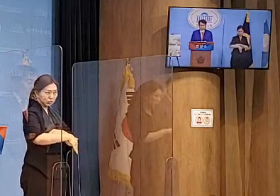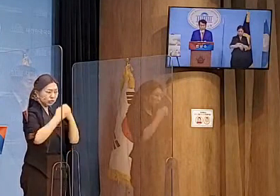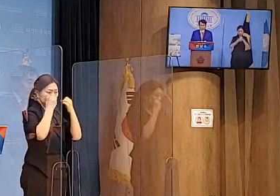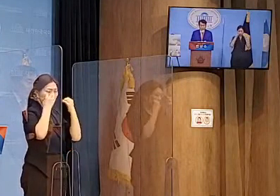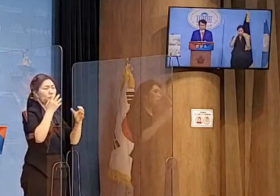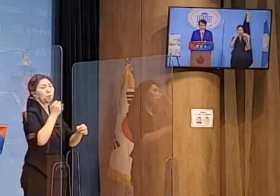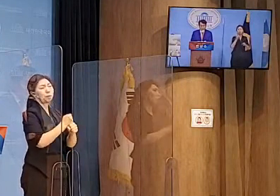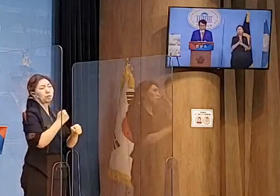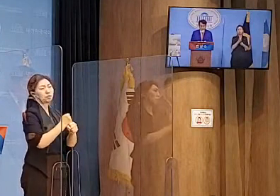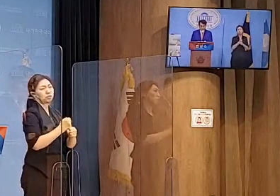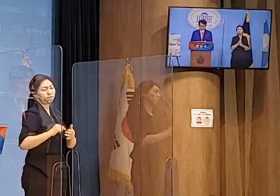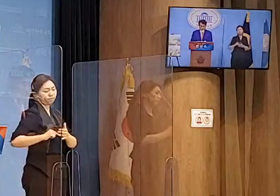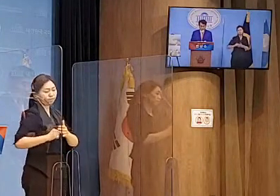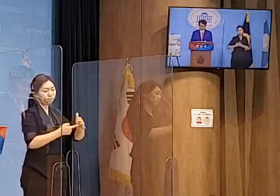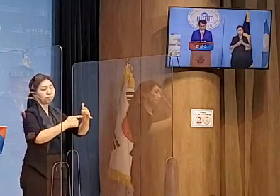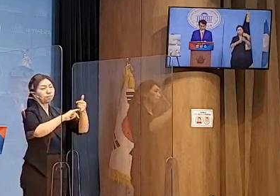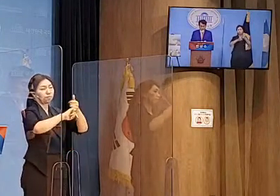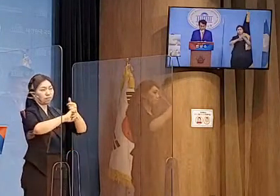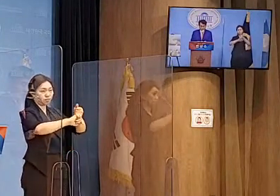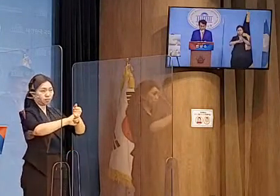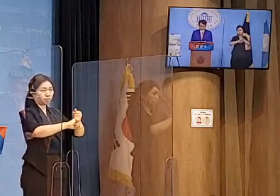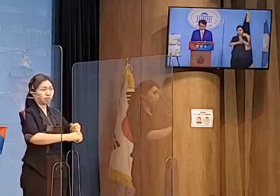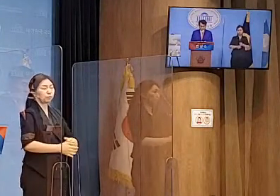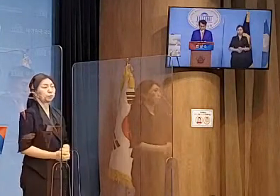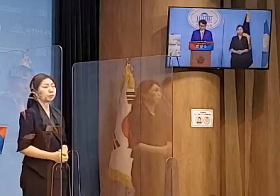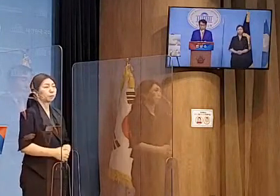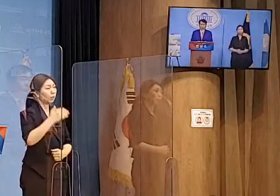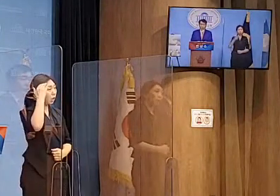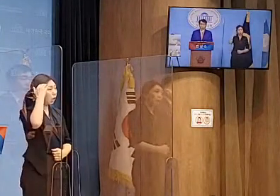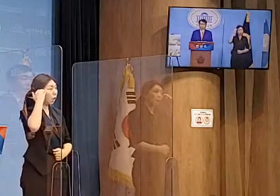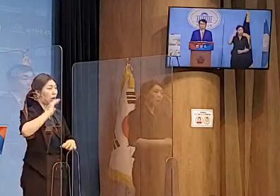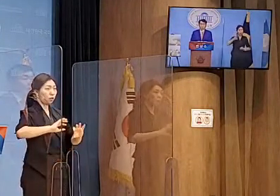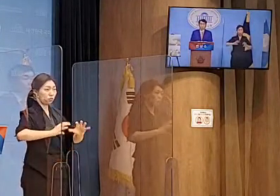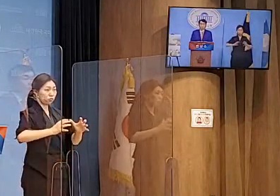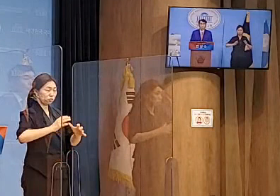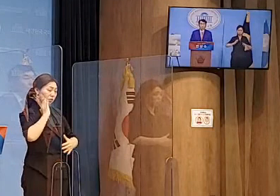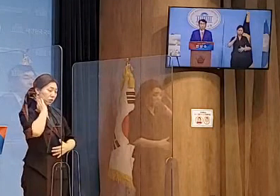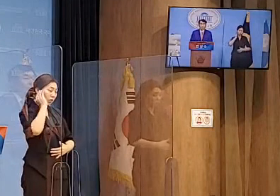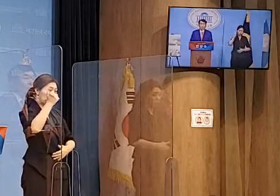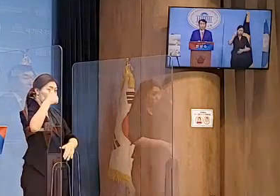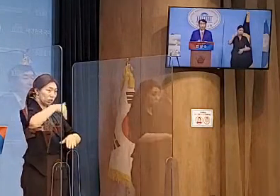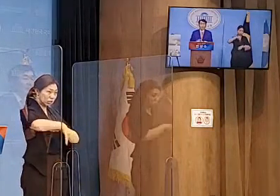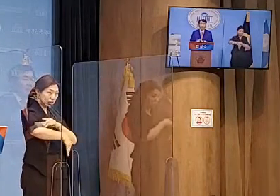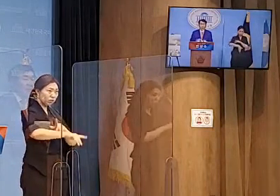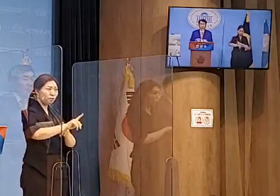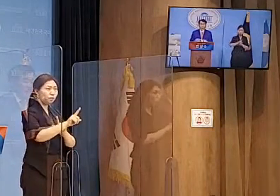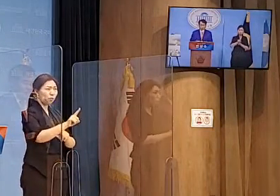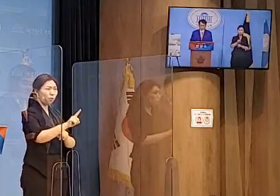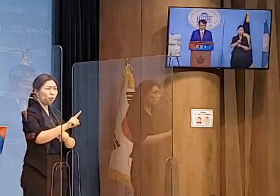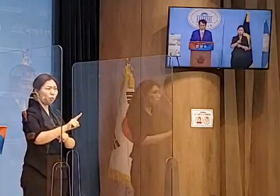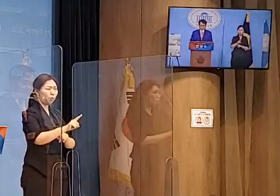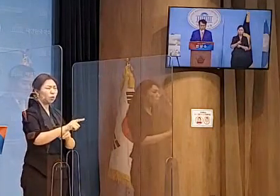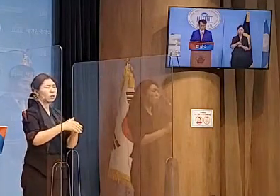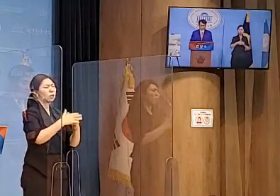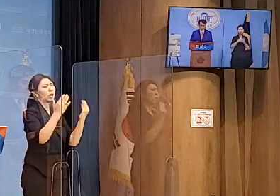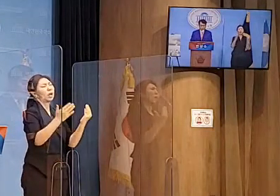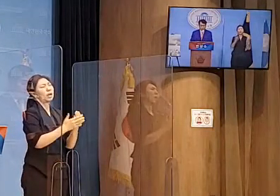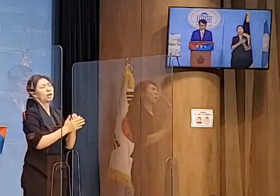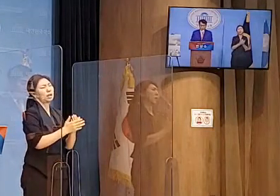나가겠습니다. 우리나라의 대통령제는 수명을 다했습니다.